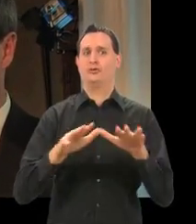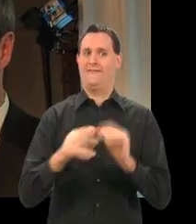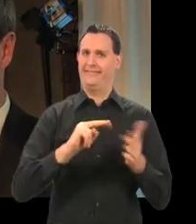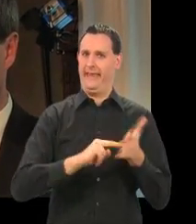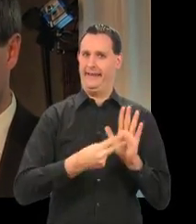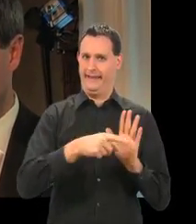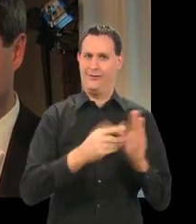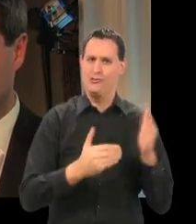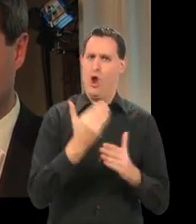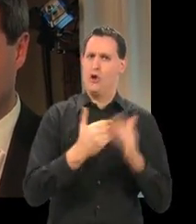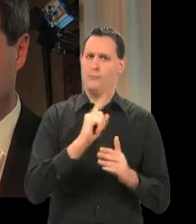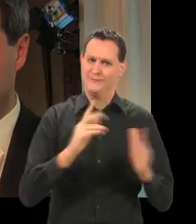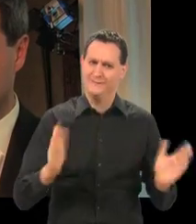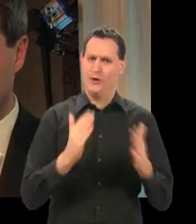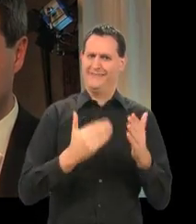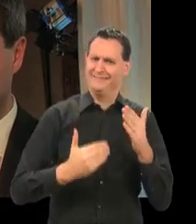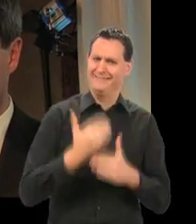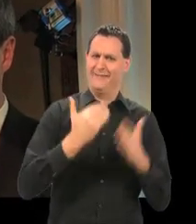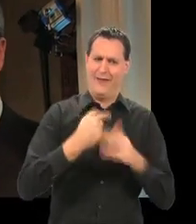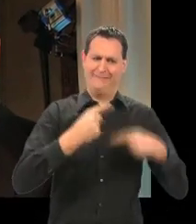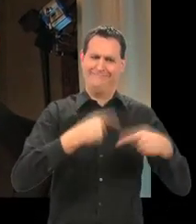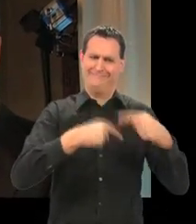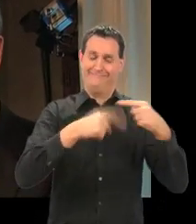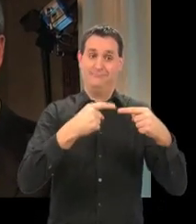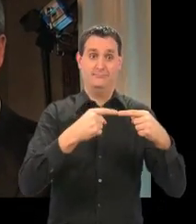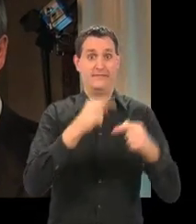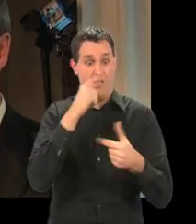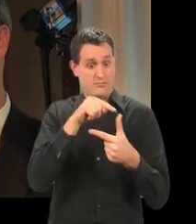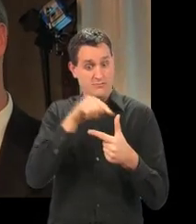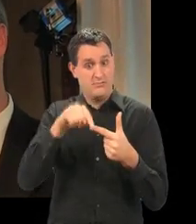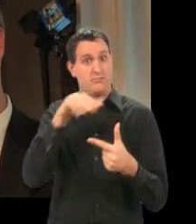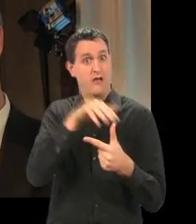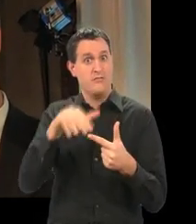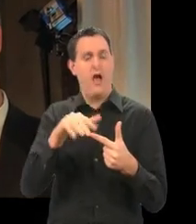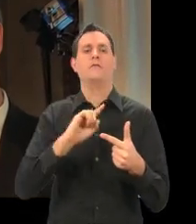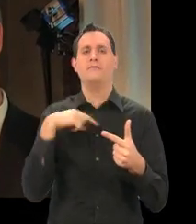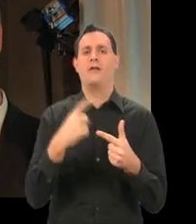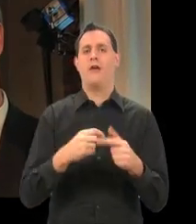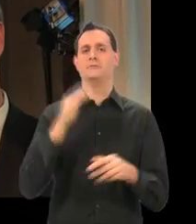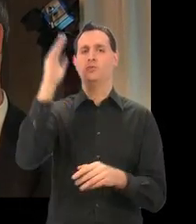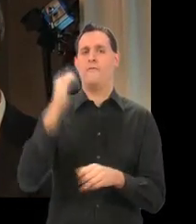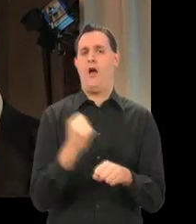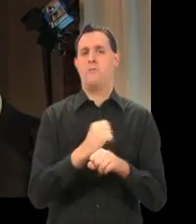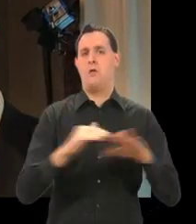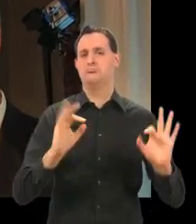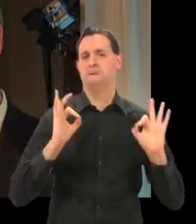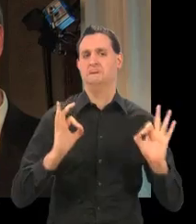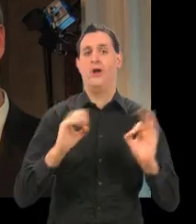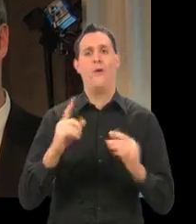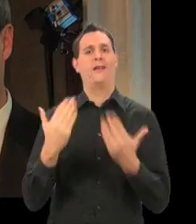Verbindung von Innovation auf der einen Seite, CO2-Sparen auf der anderen, das zusammen macht den Charme der Zukunft aus. Also Arbeitsplätze und Klimaschutz gehen Hand in